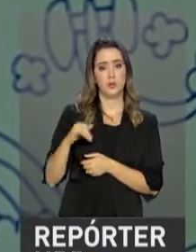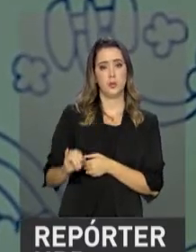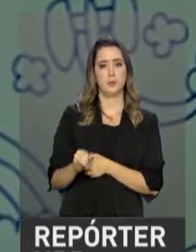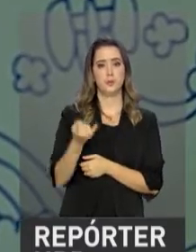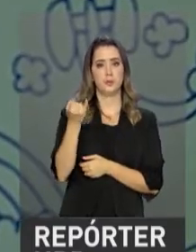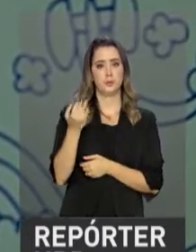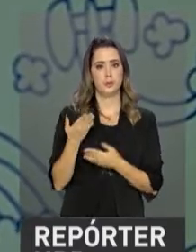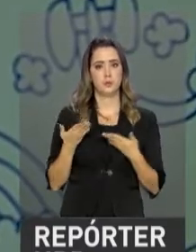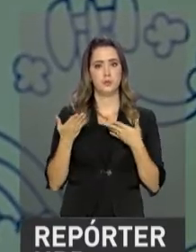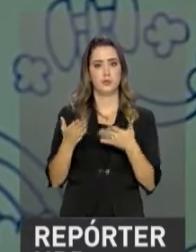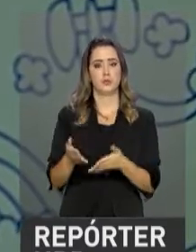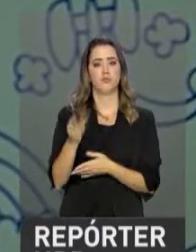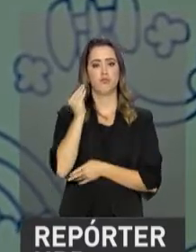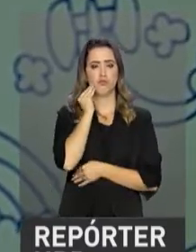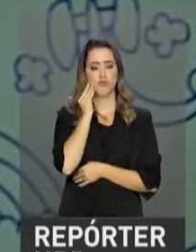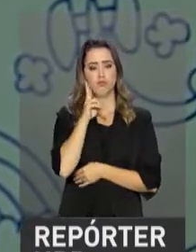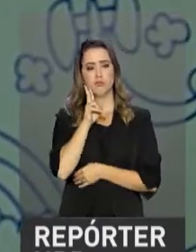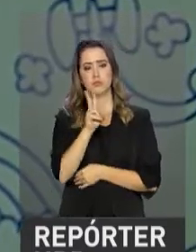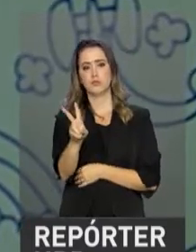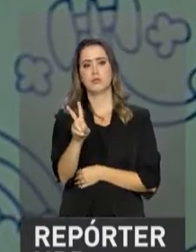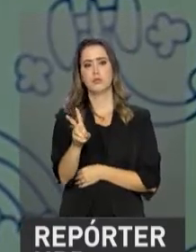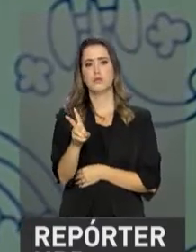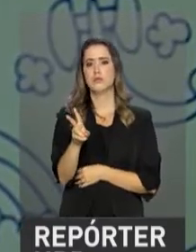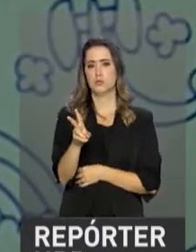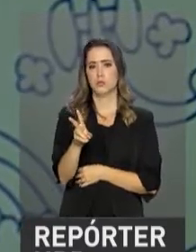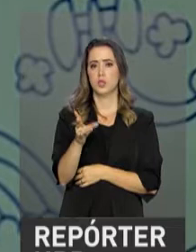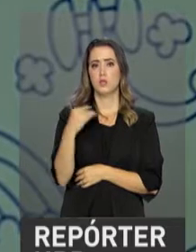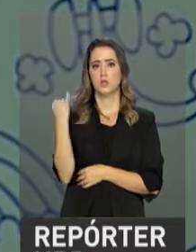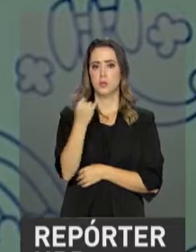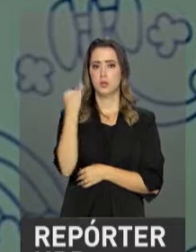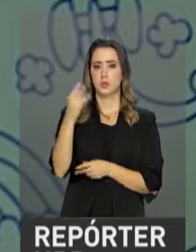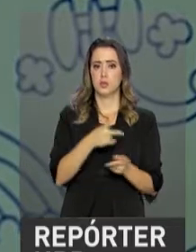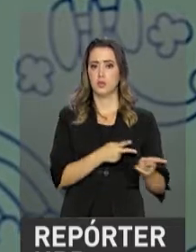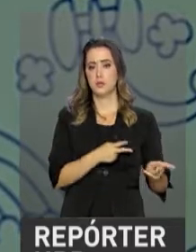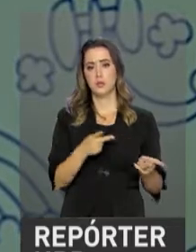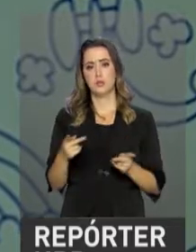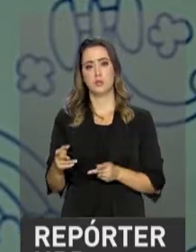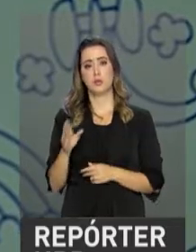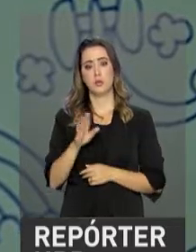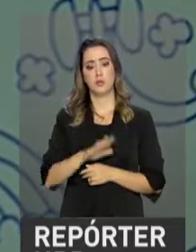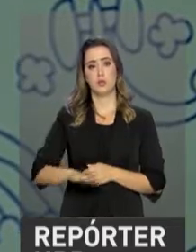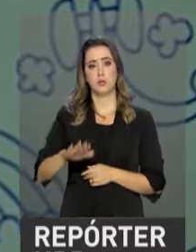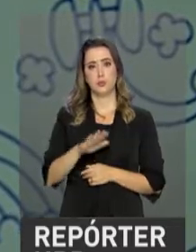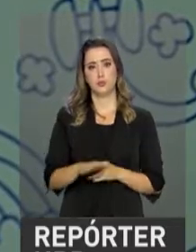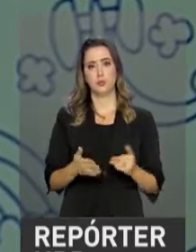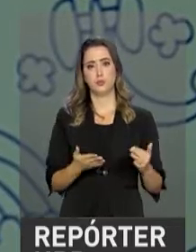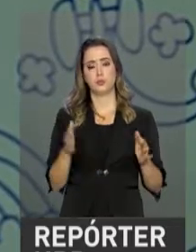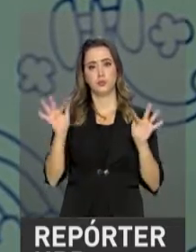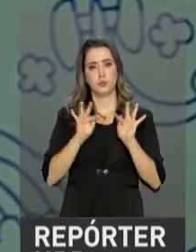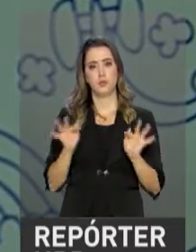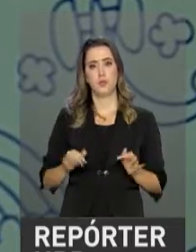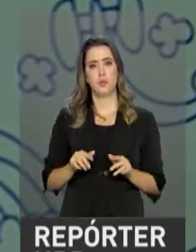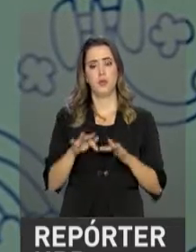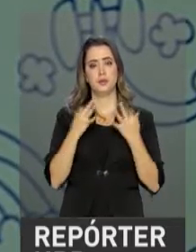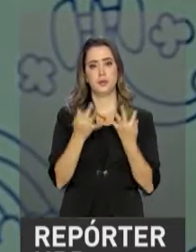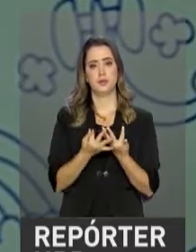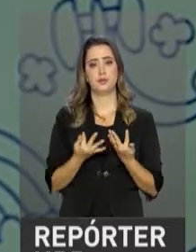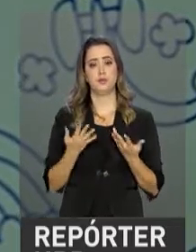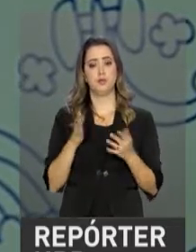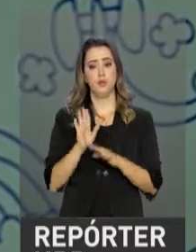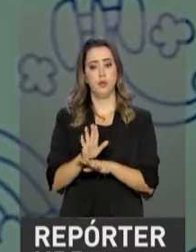oportunidade de testemunhar a relevância do trabalho dos visitadores do Criança Feliz, as famílias beneficiadas.